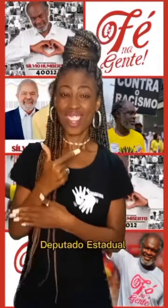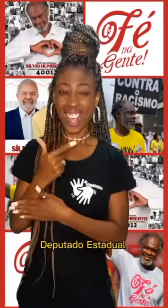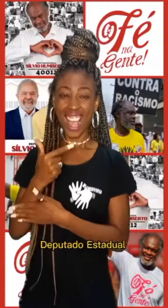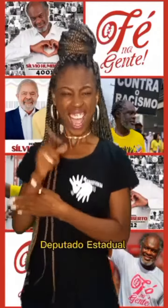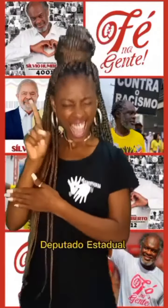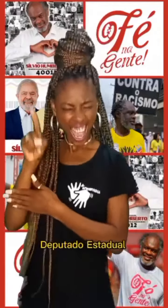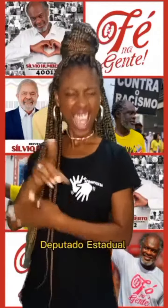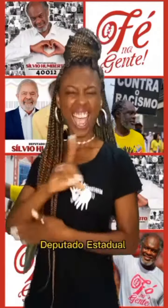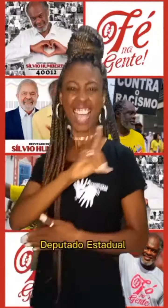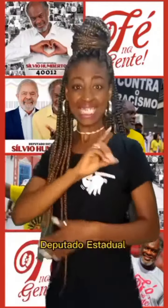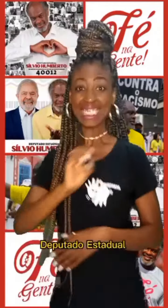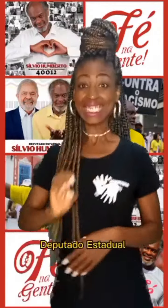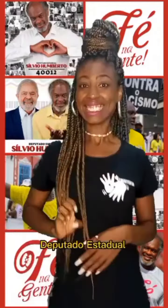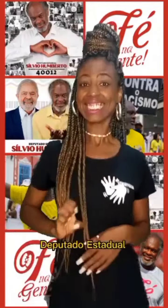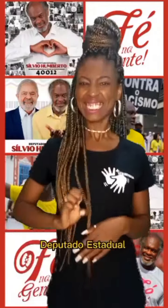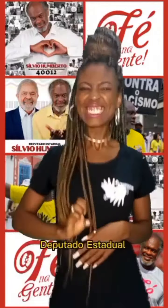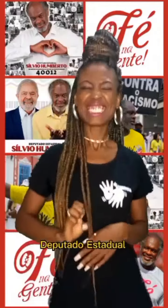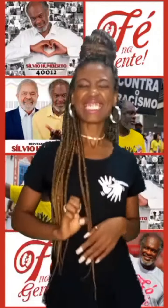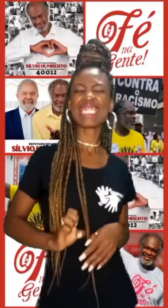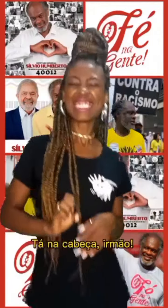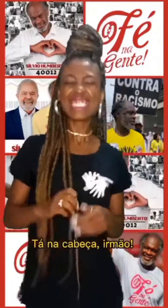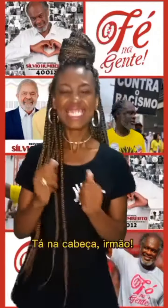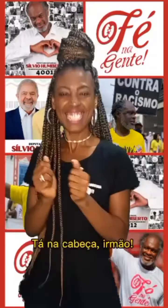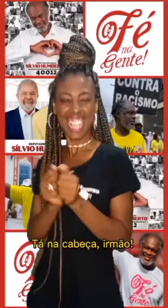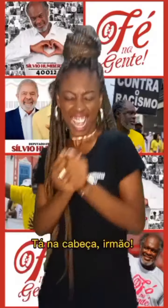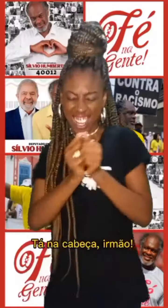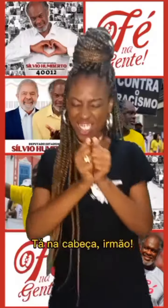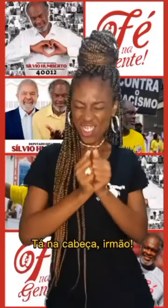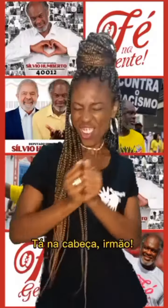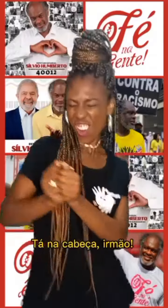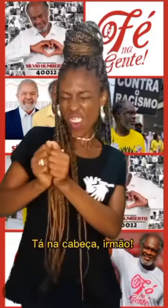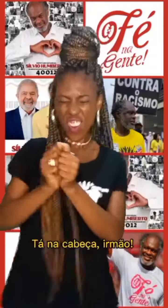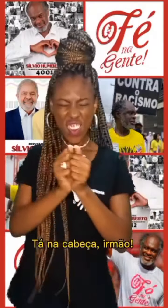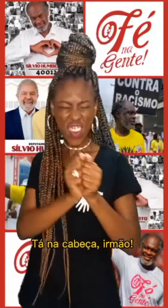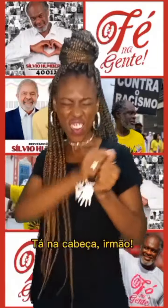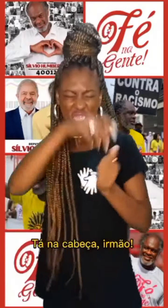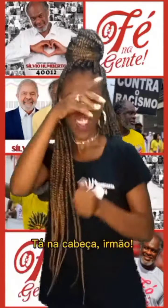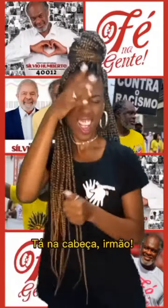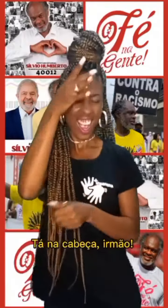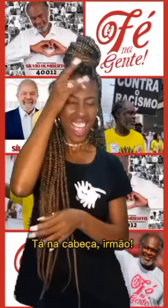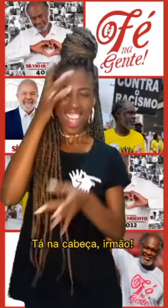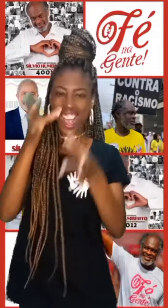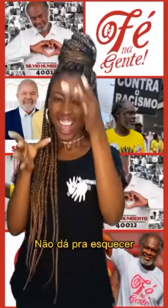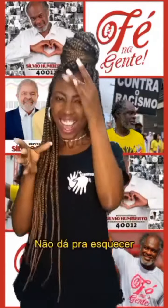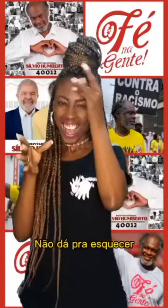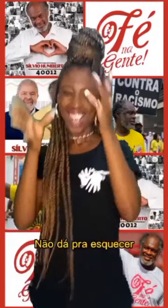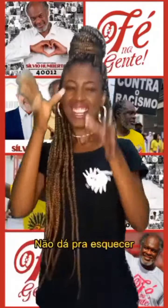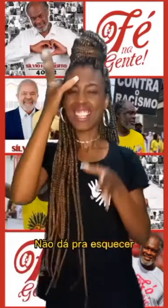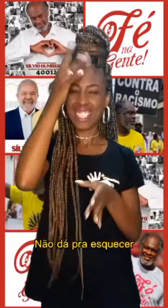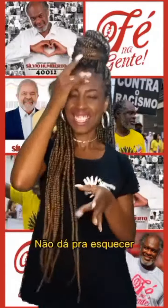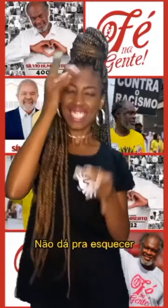deputado estadual Tá na cabeça, irmão Não dá pra